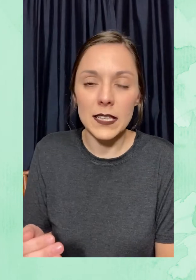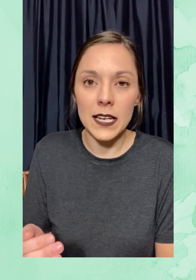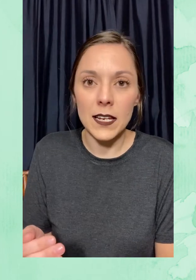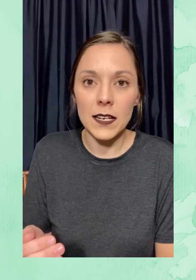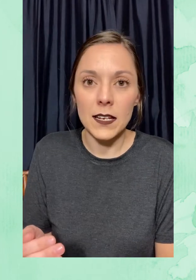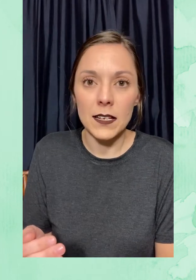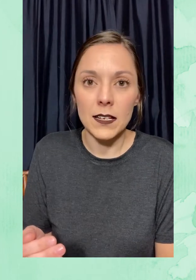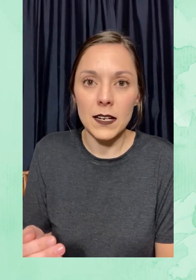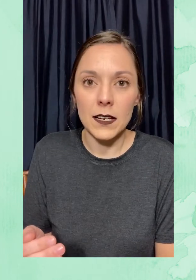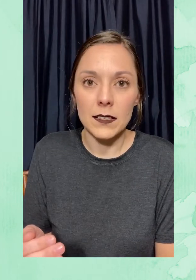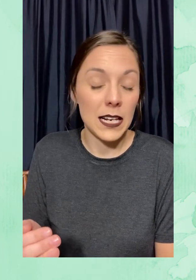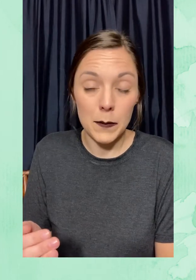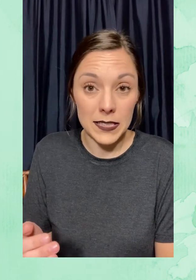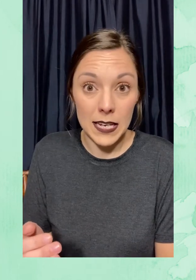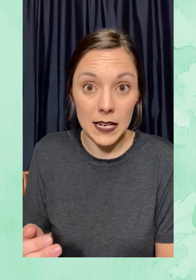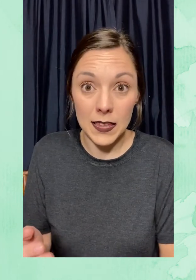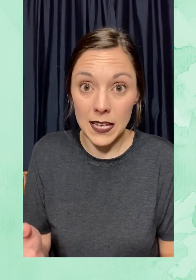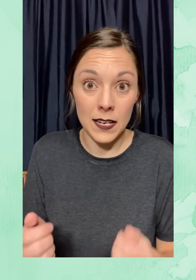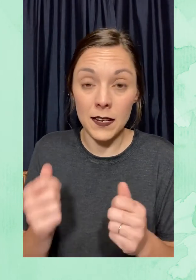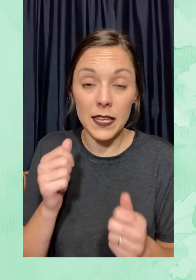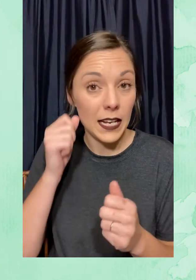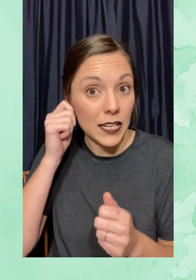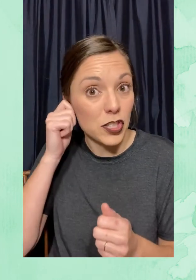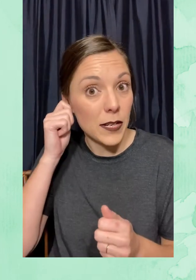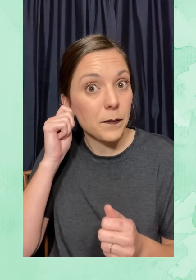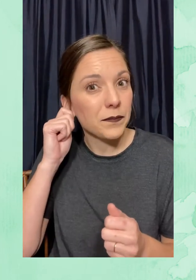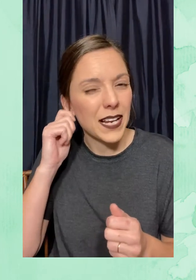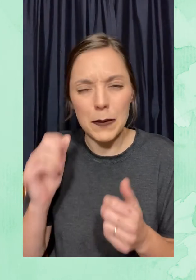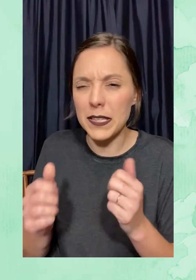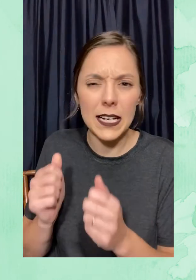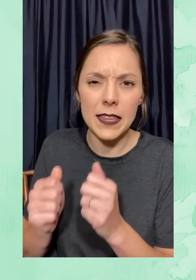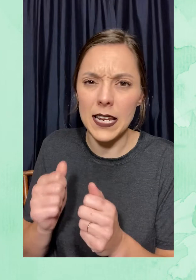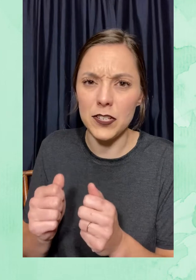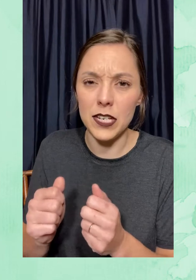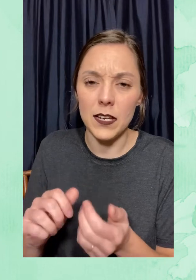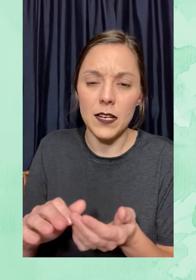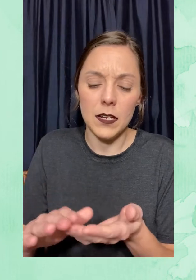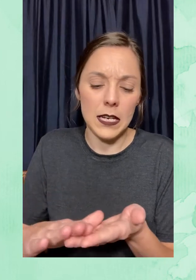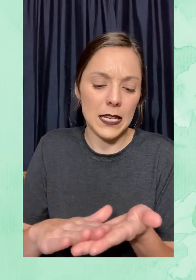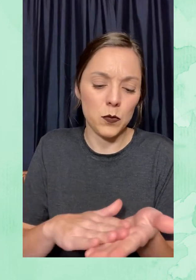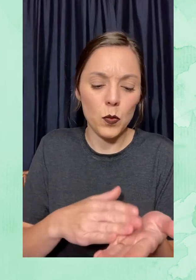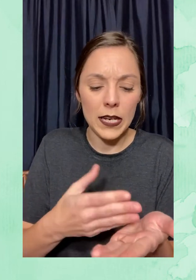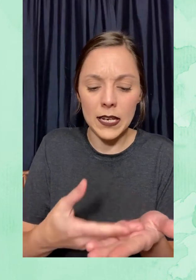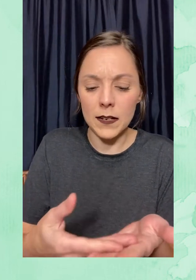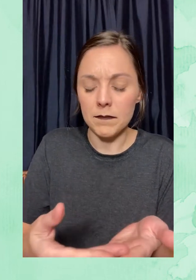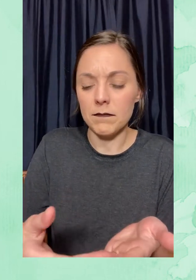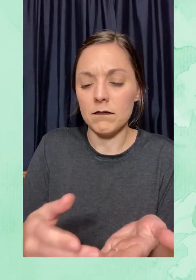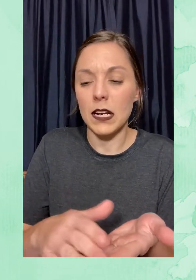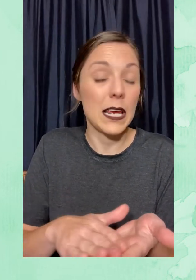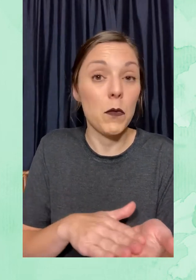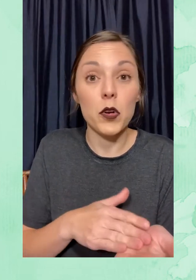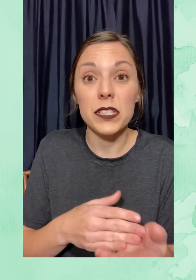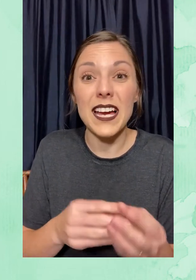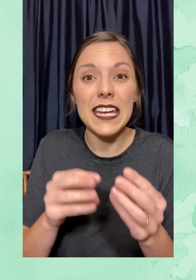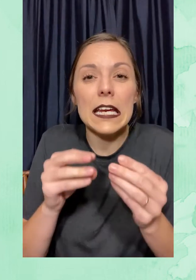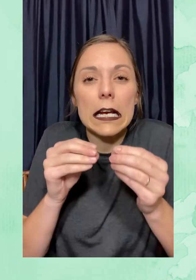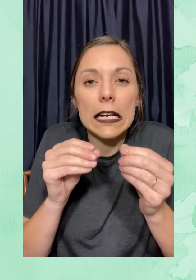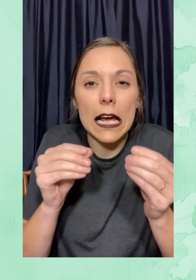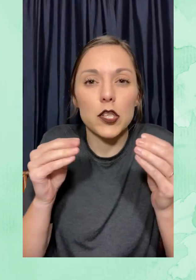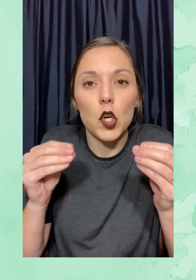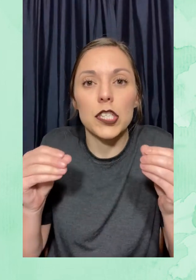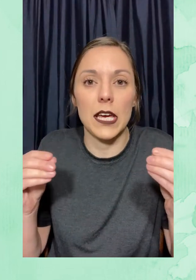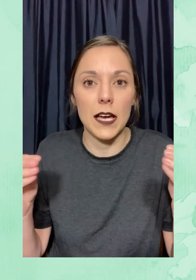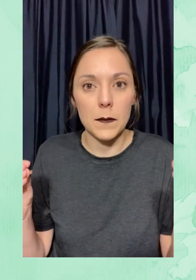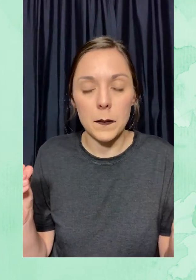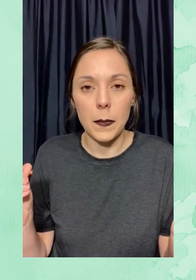diferente de la manteca de leche. La manteca de leche es muy cremosa y